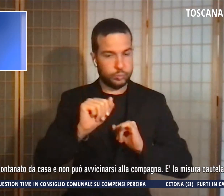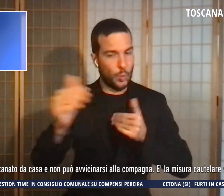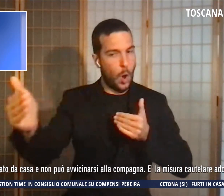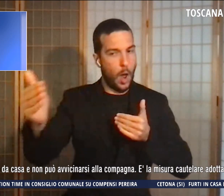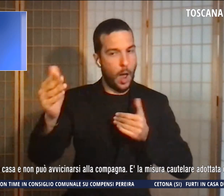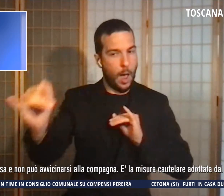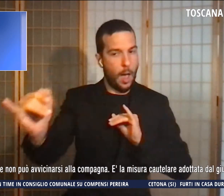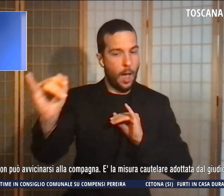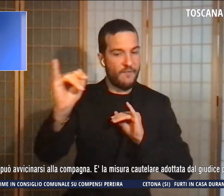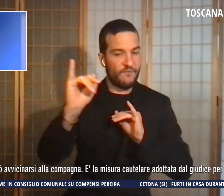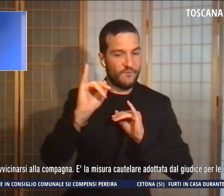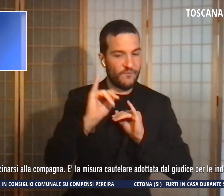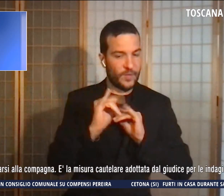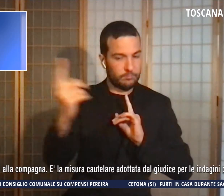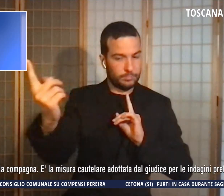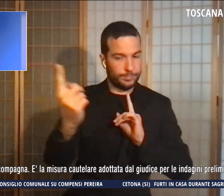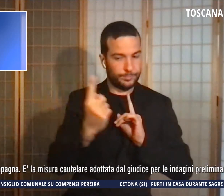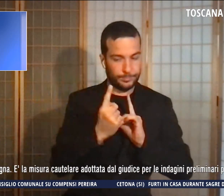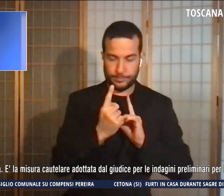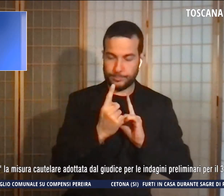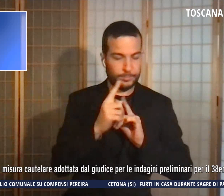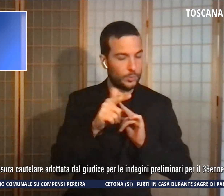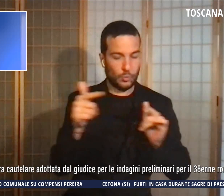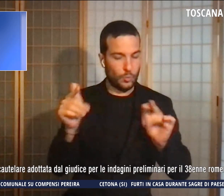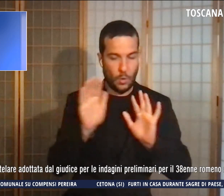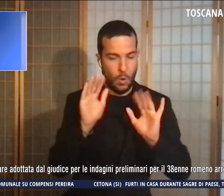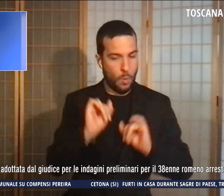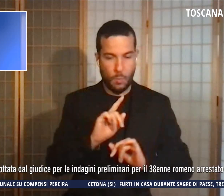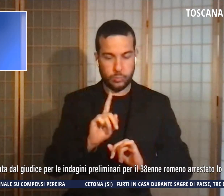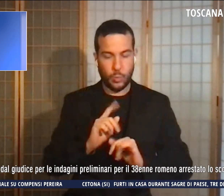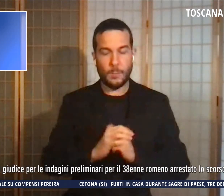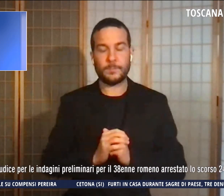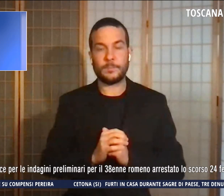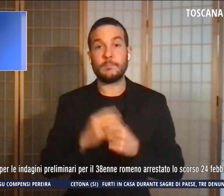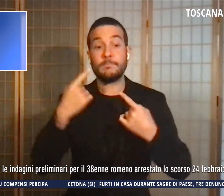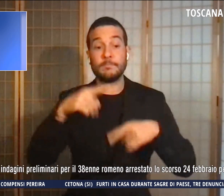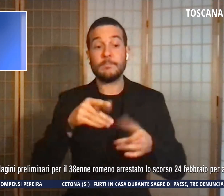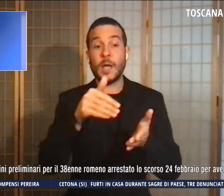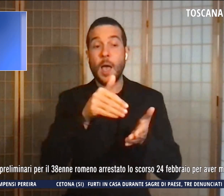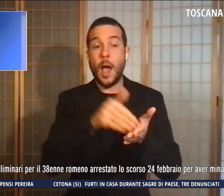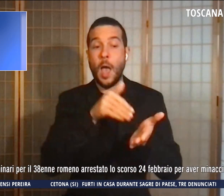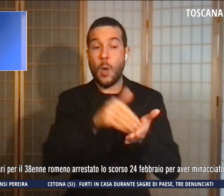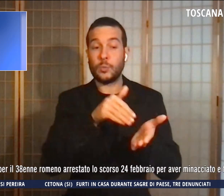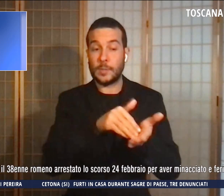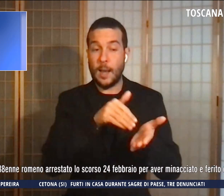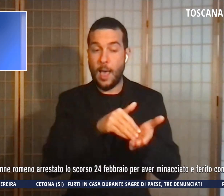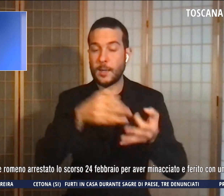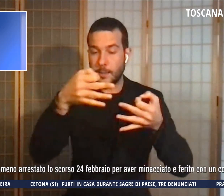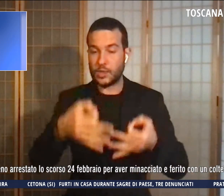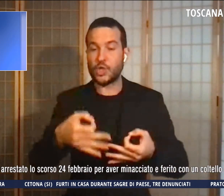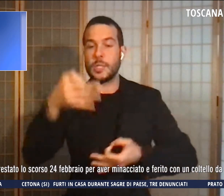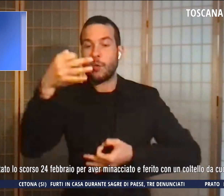misura cautelare adottata dal giudice per le indagini preliminari per il 38enne